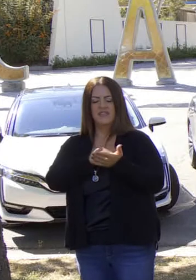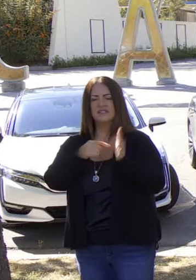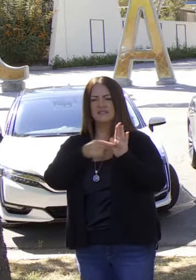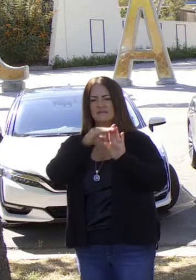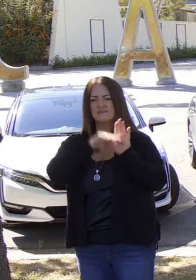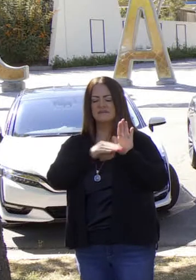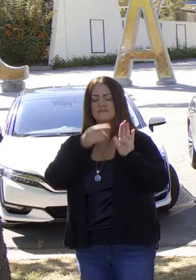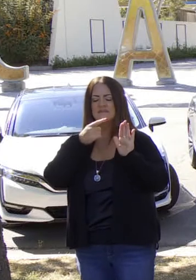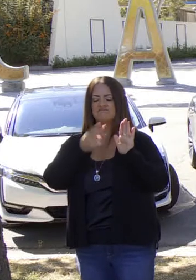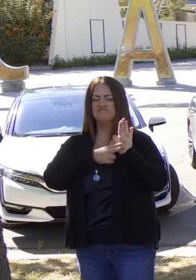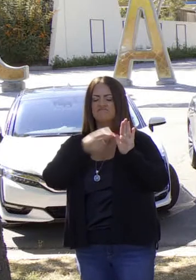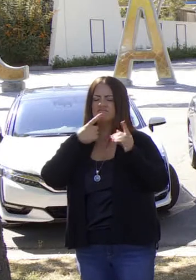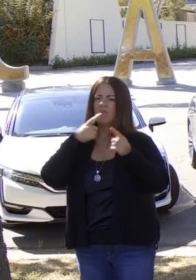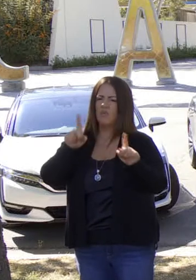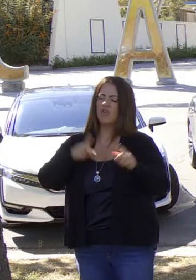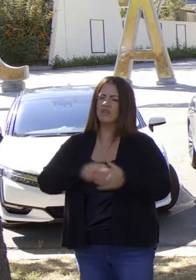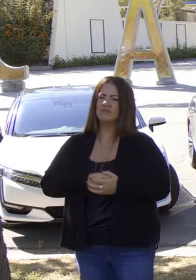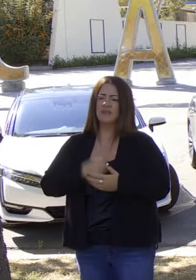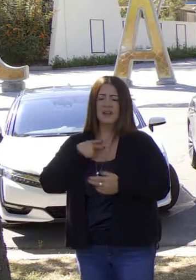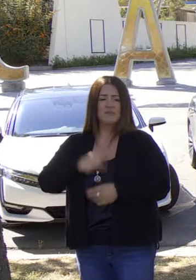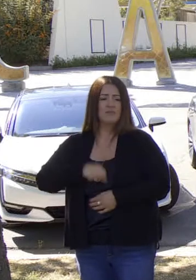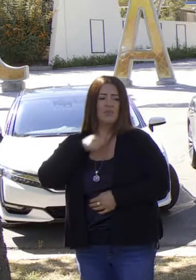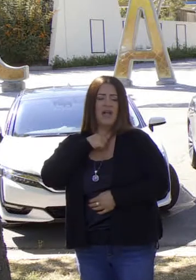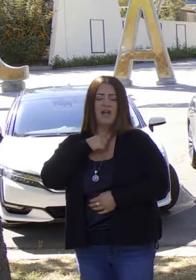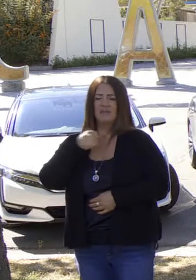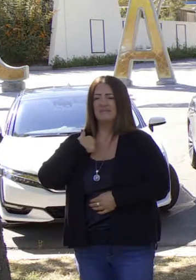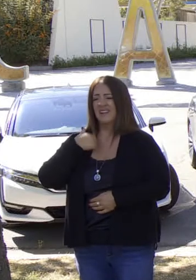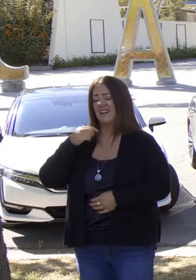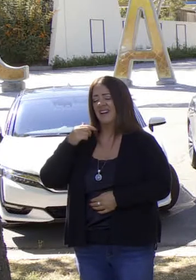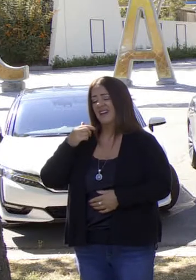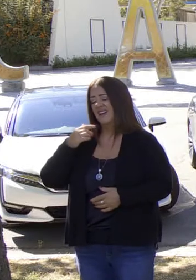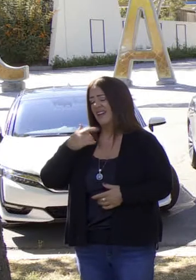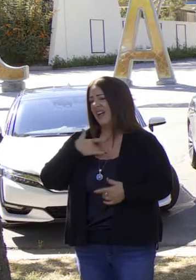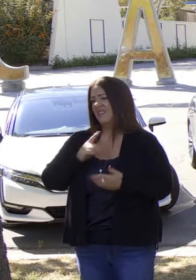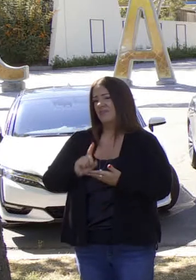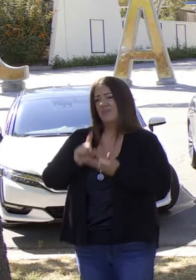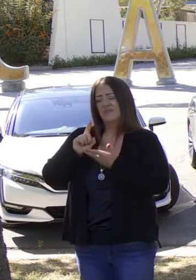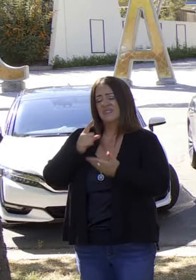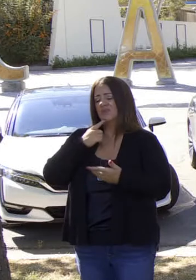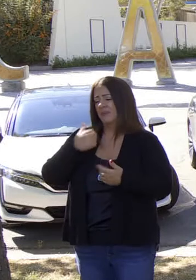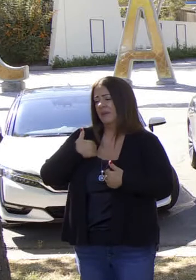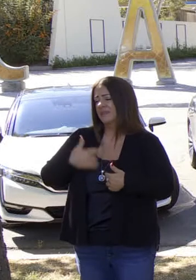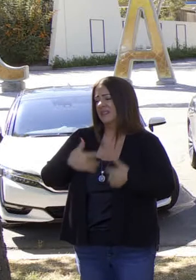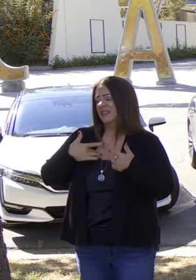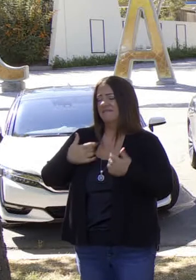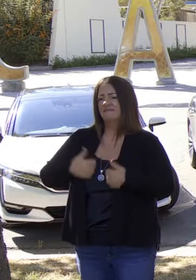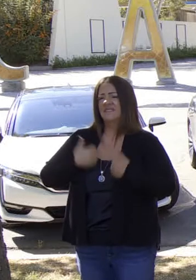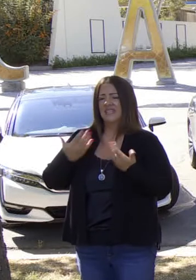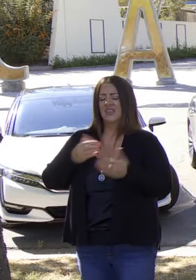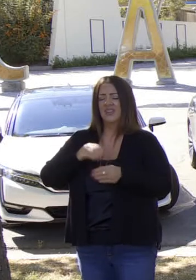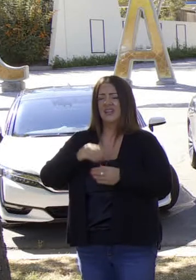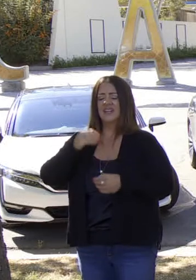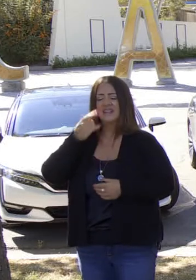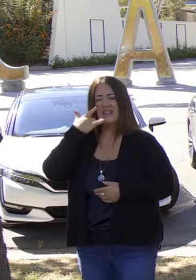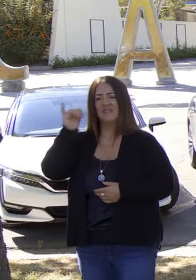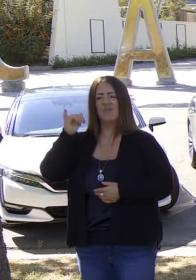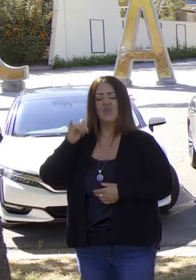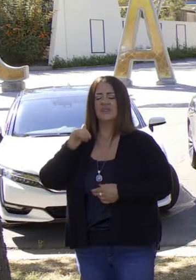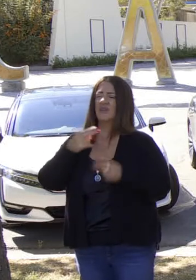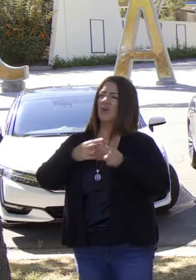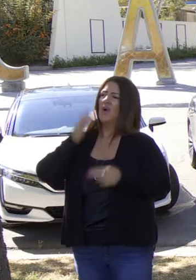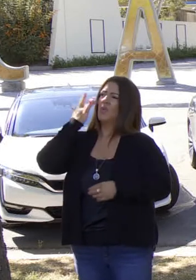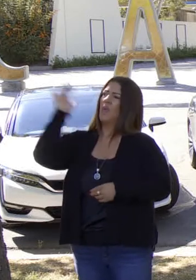queremos avanzar en esta orden ejecutiva. De modo que estoy muy orgulloso, tuve el privilegio de crecer en este gran estado, el estado